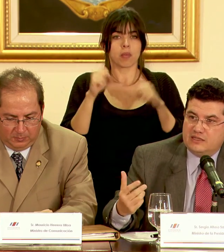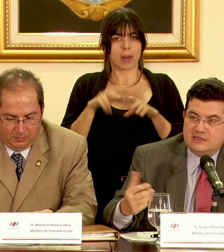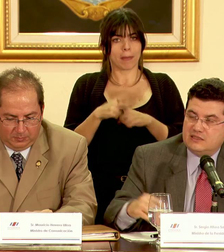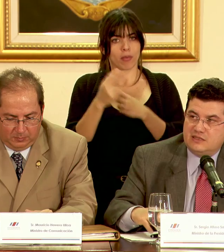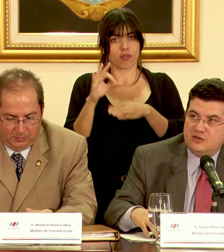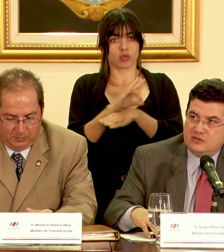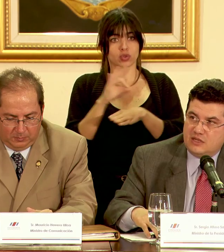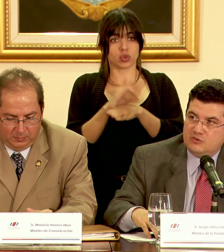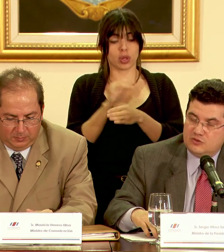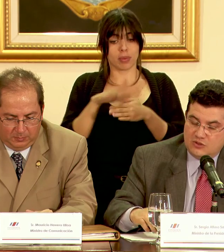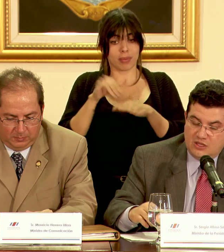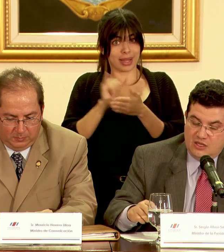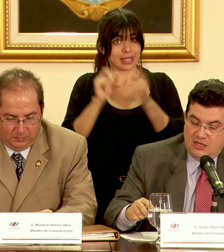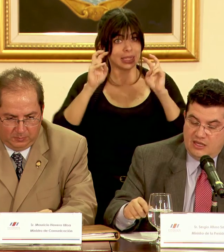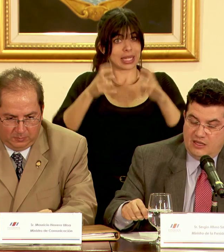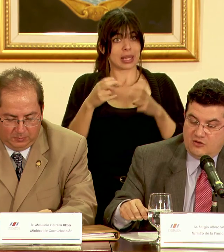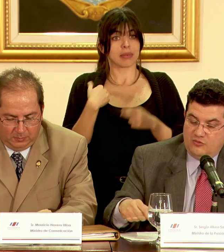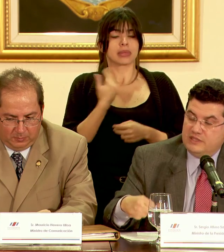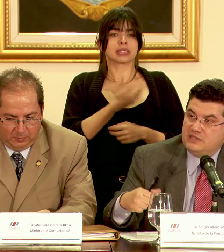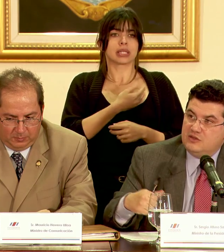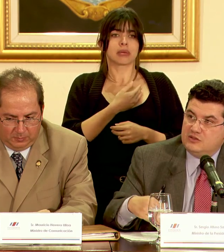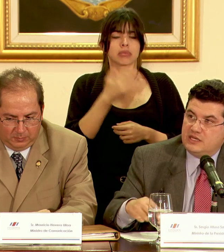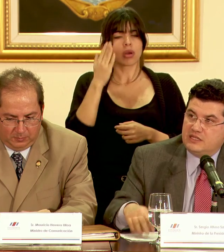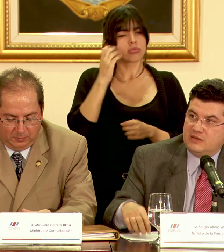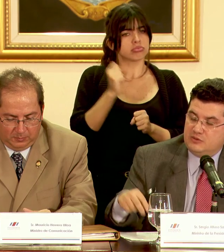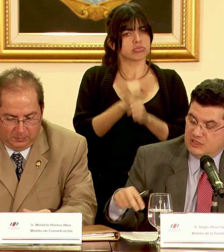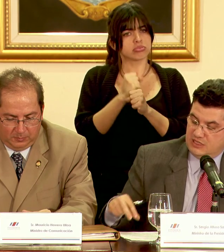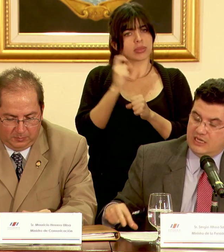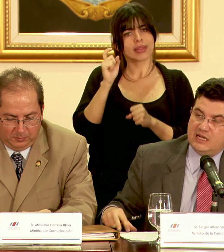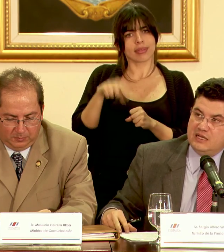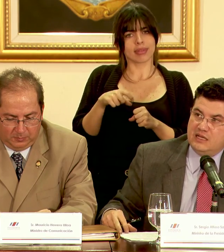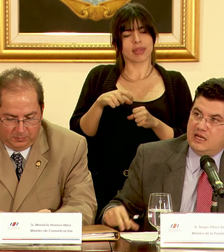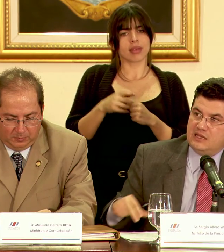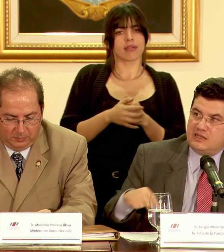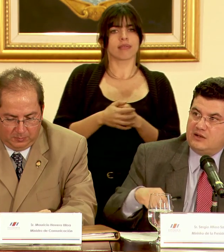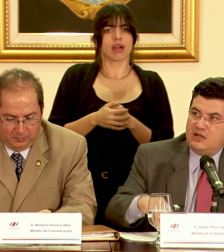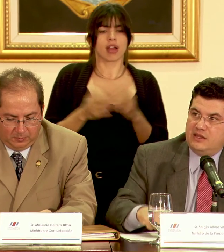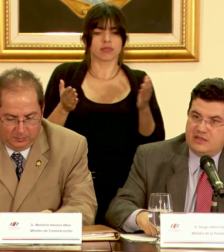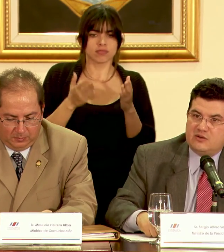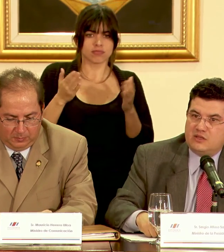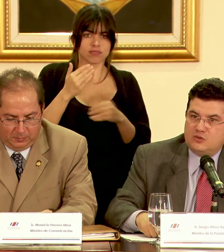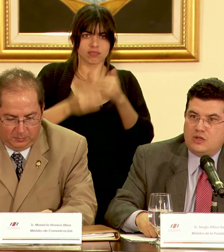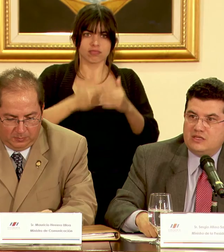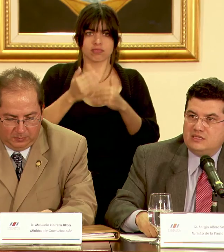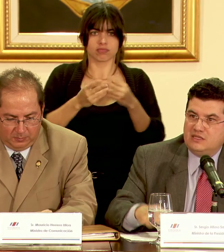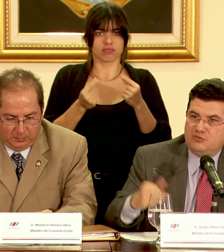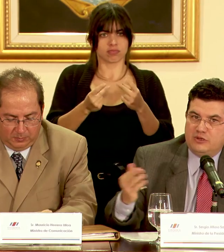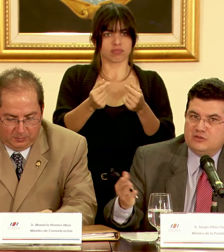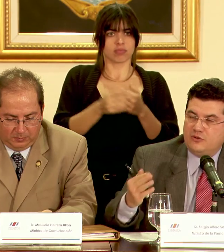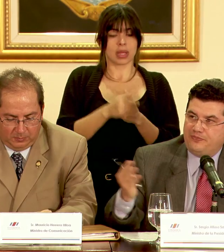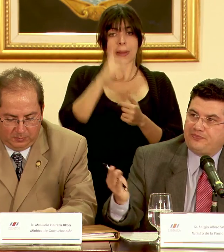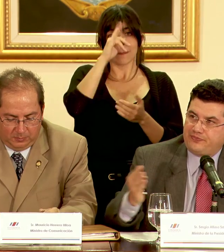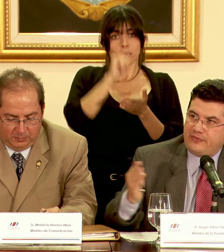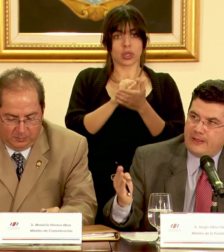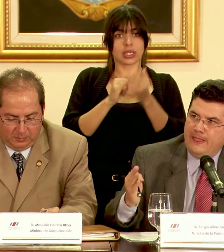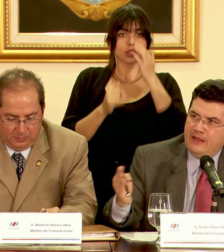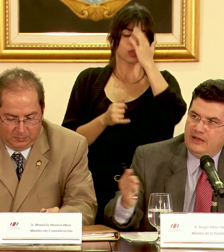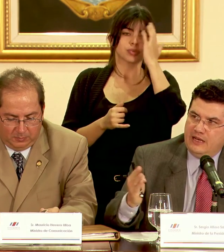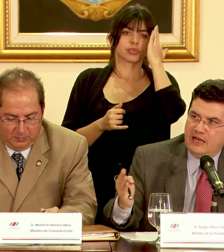funcionar en ese sentido estamos convencidos de que tenemos que echarla a andar cuanto antes y por eso